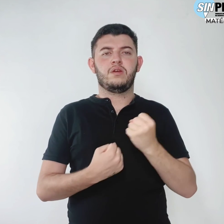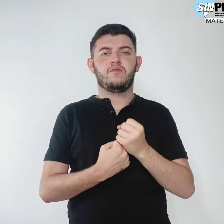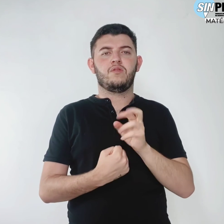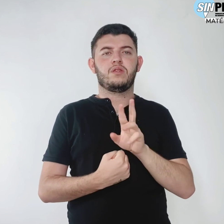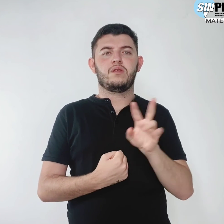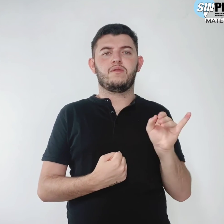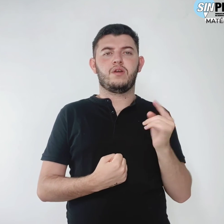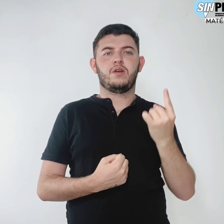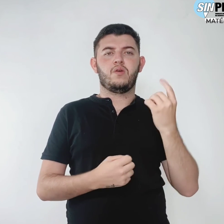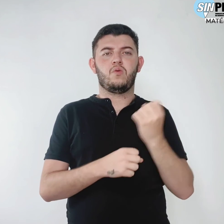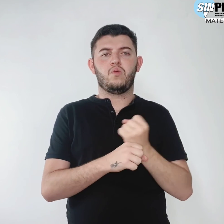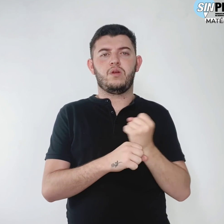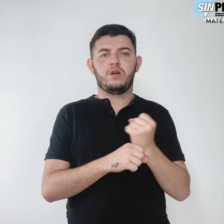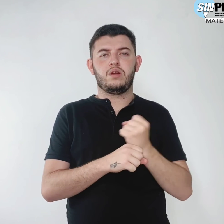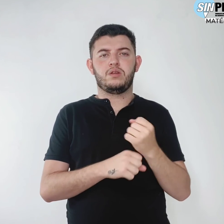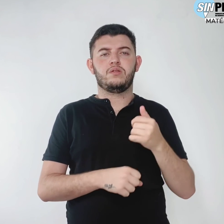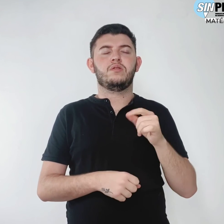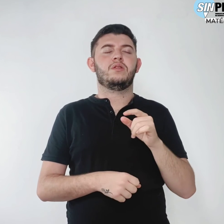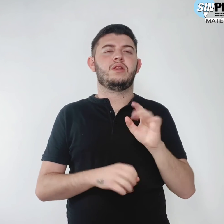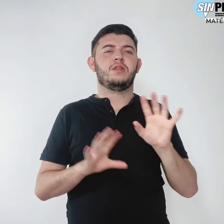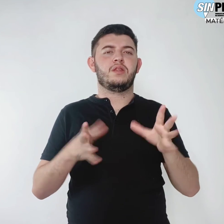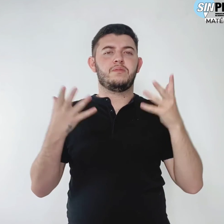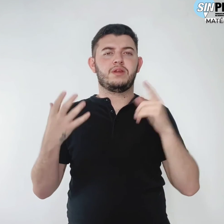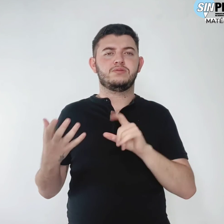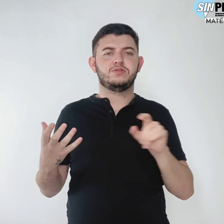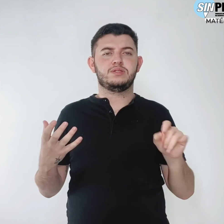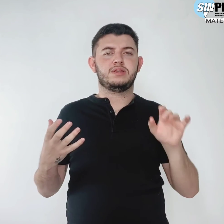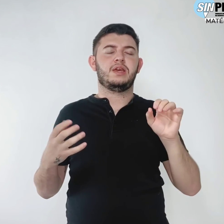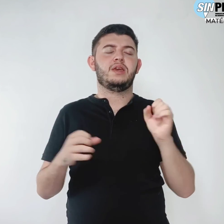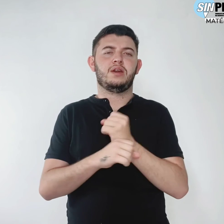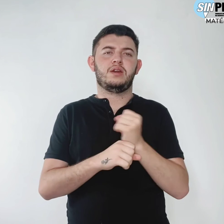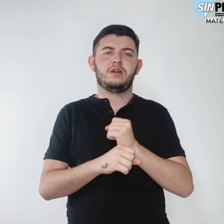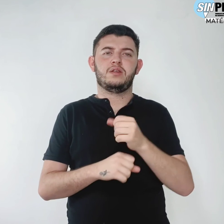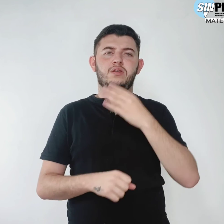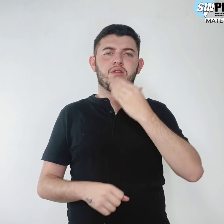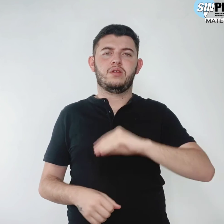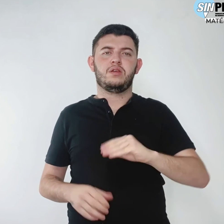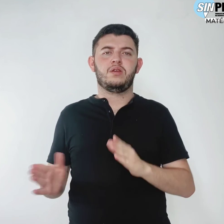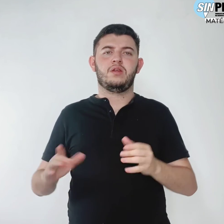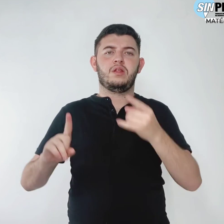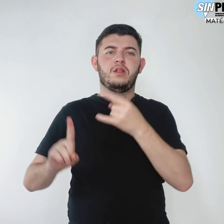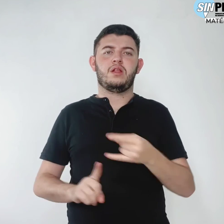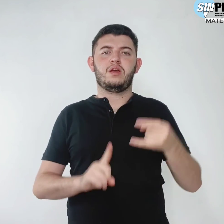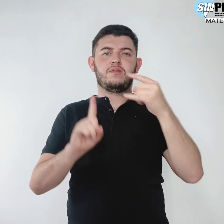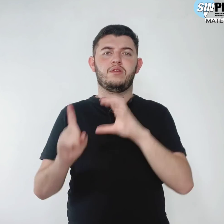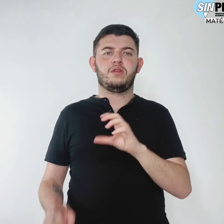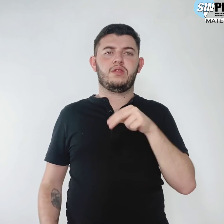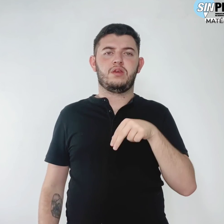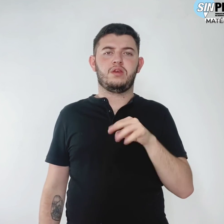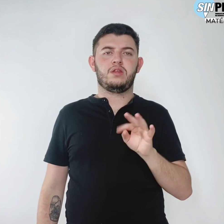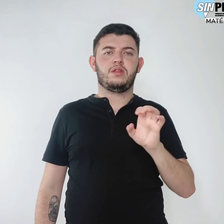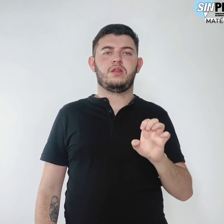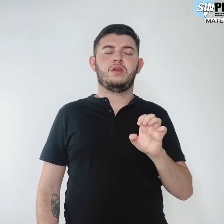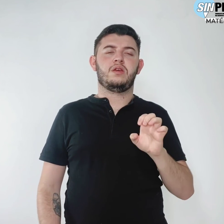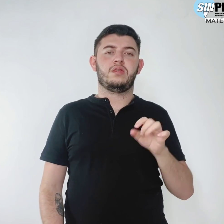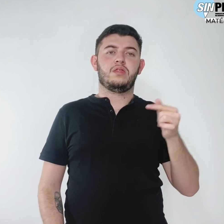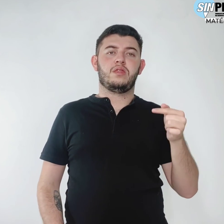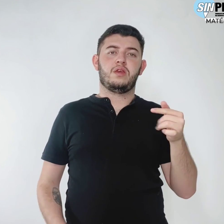centenário de Paulo Freire. Live da CNTE, das 19h às